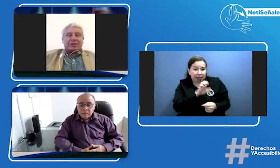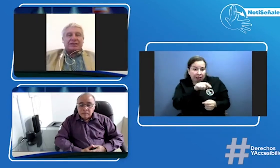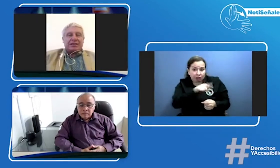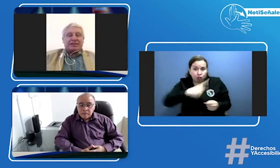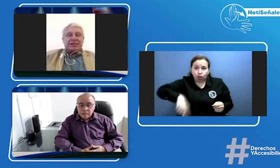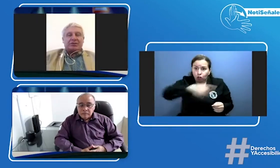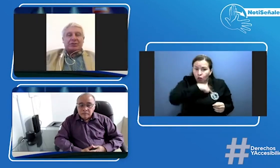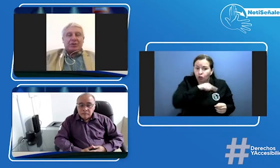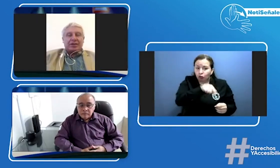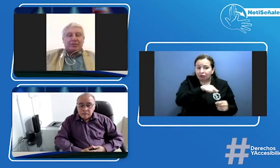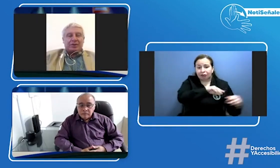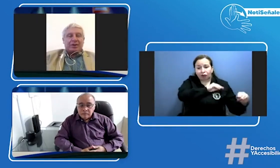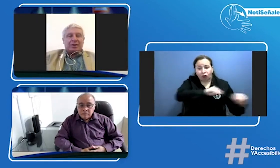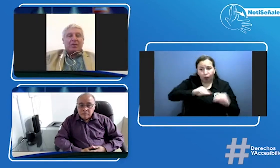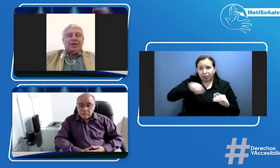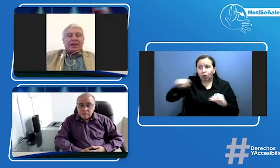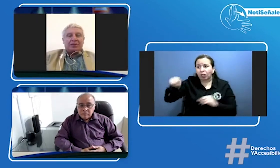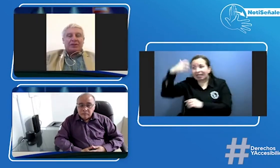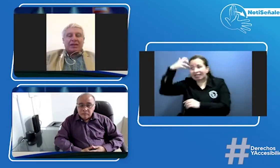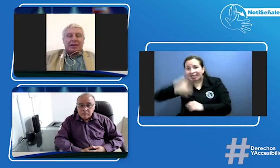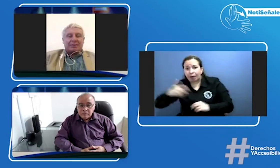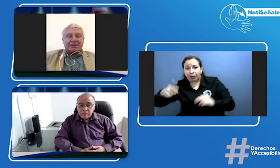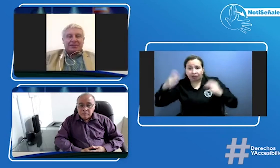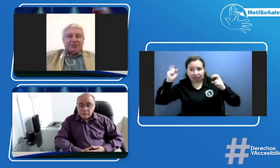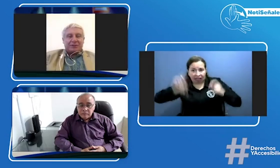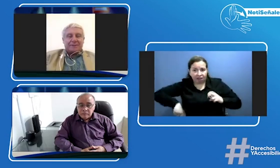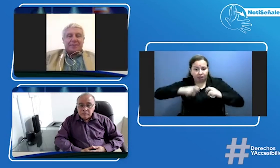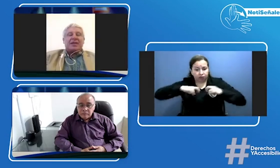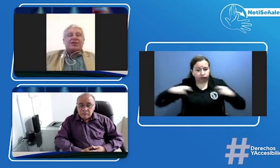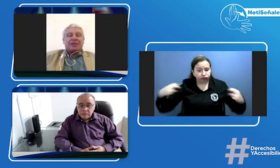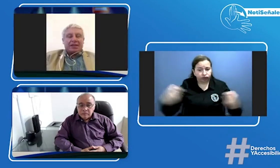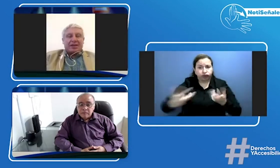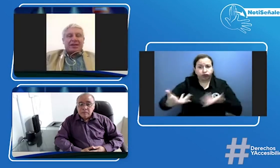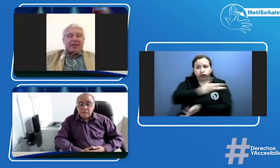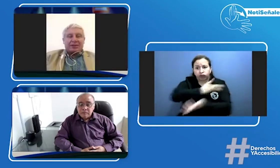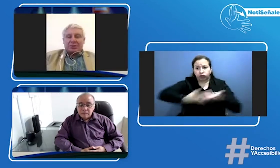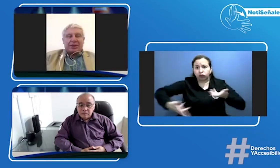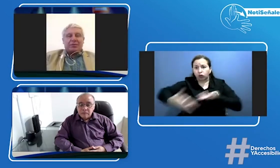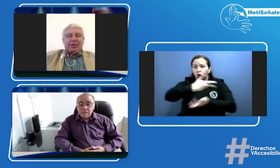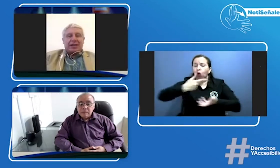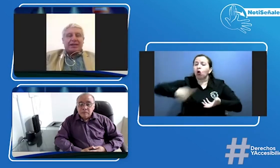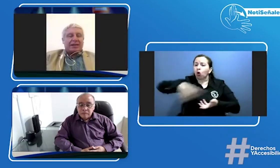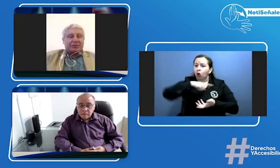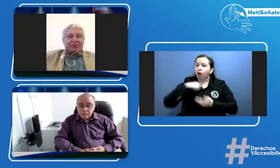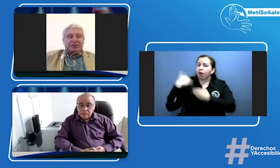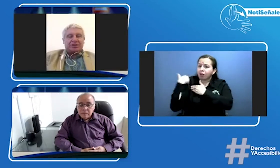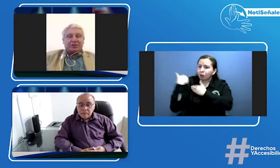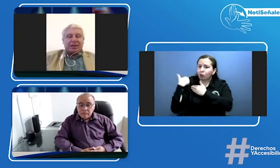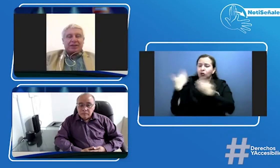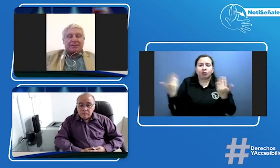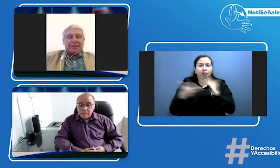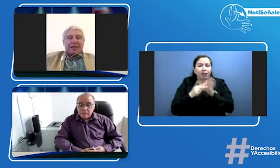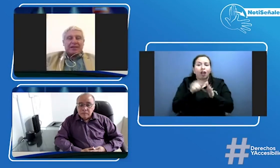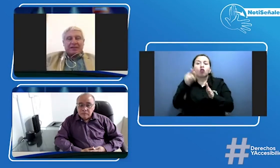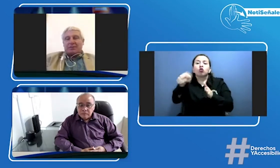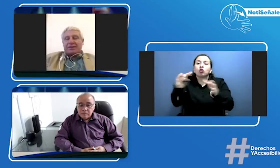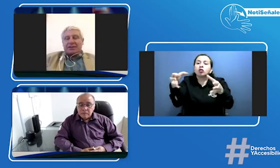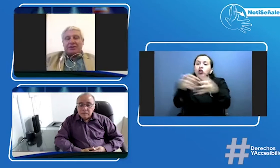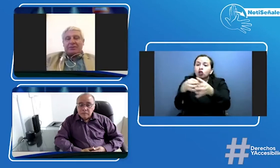enseñanza de automovilismo obligados a dar la capacitación es la toda la comunidad en la asociación de ustedes y es el ministerio como